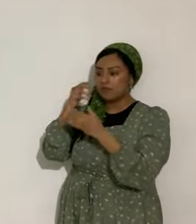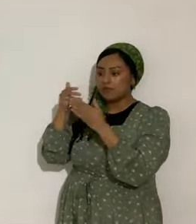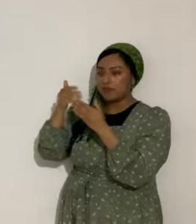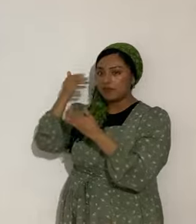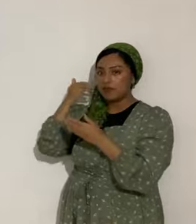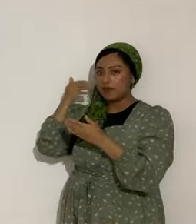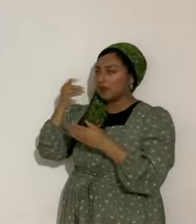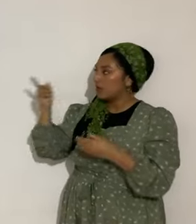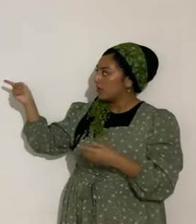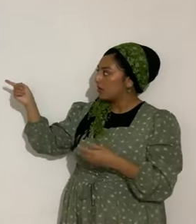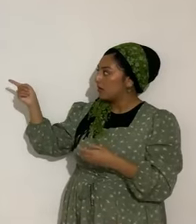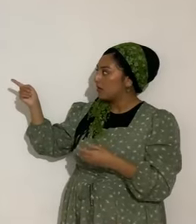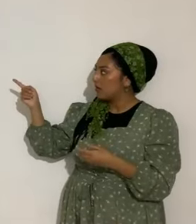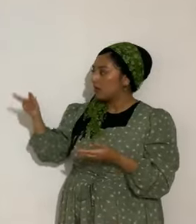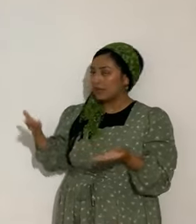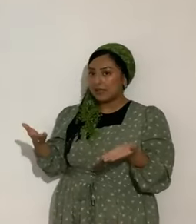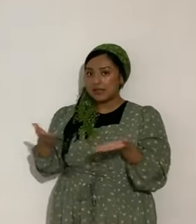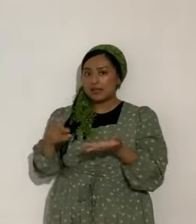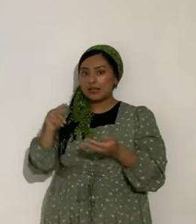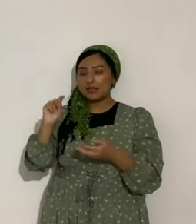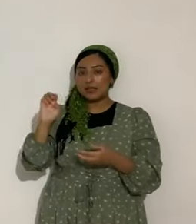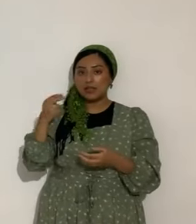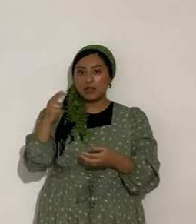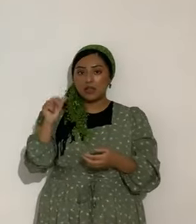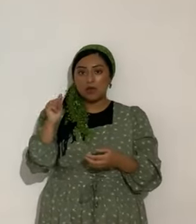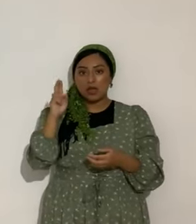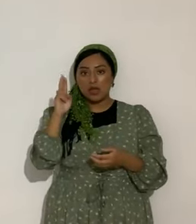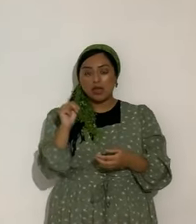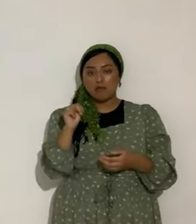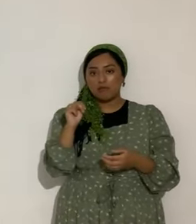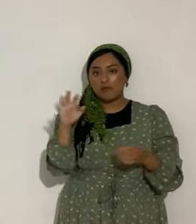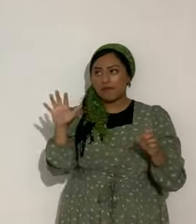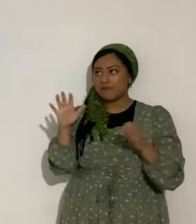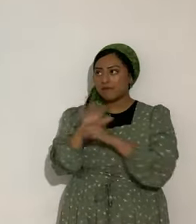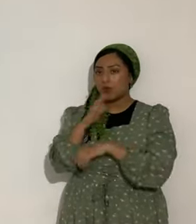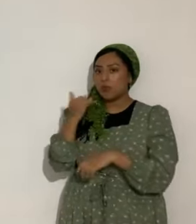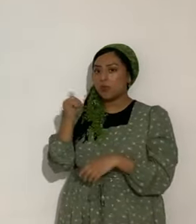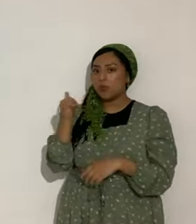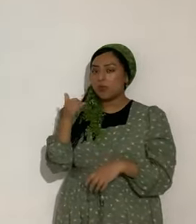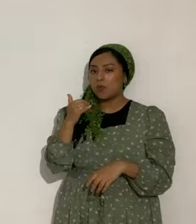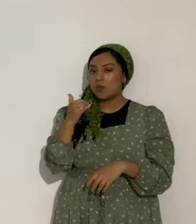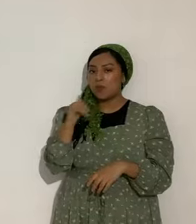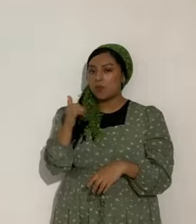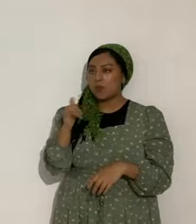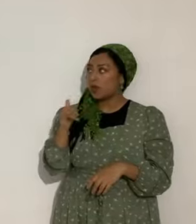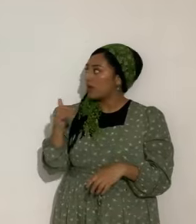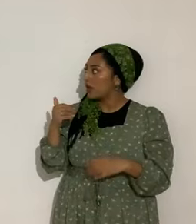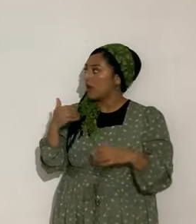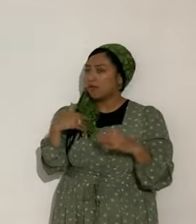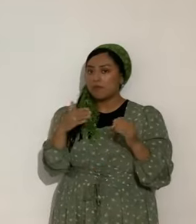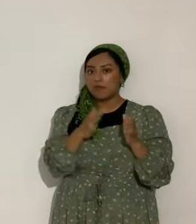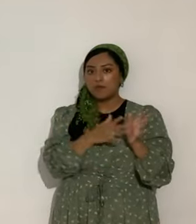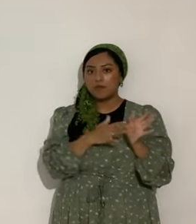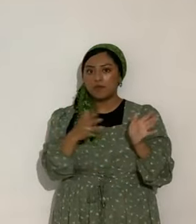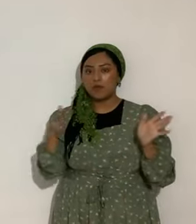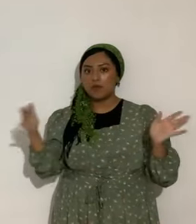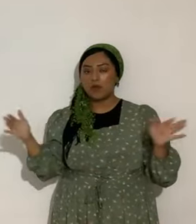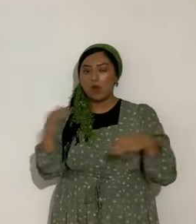Así estuvo la luna acá en Tehuacán, Puebla, México, totalmente amarilla. Y así ha estado prácticamente toda la semana.